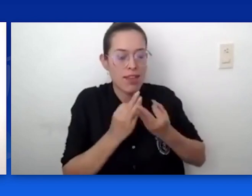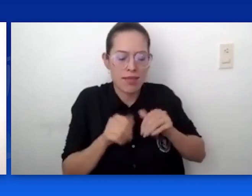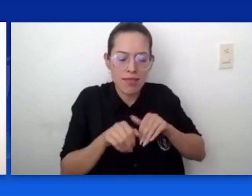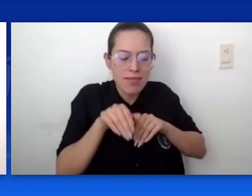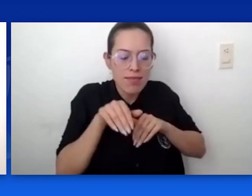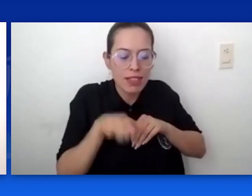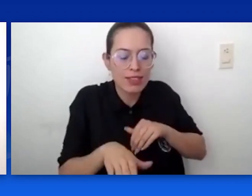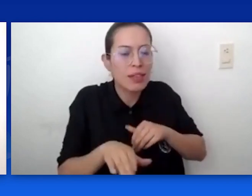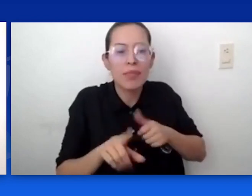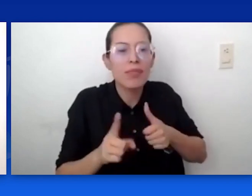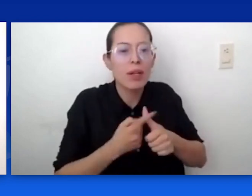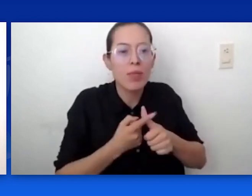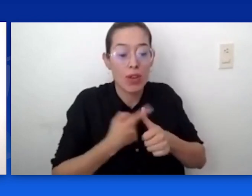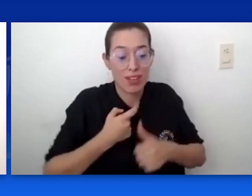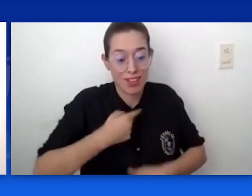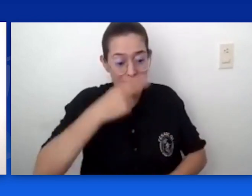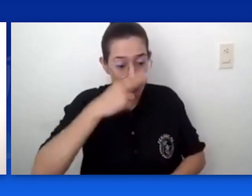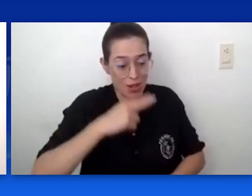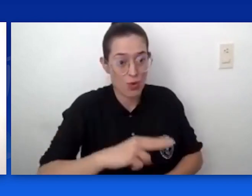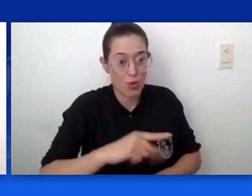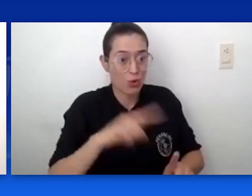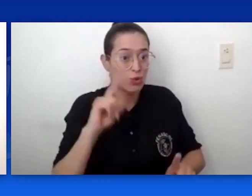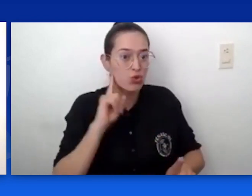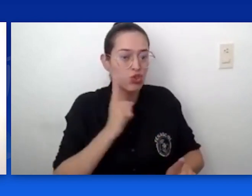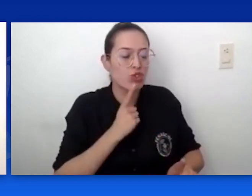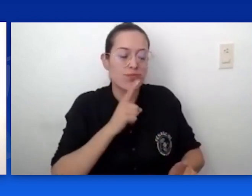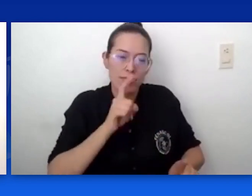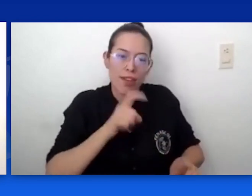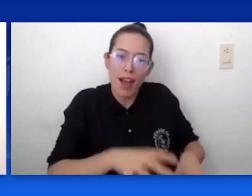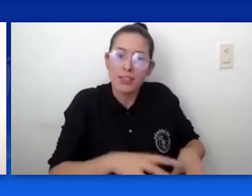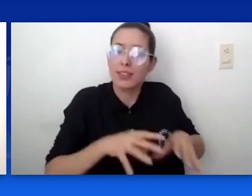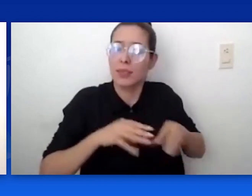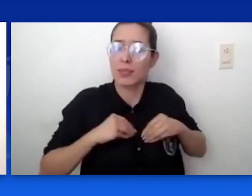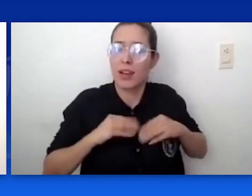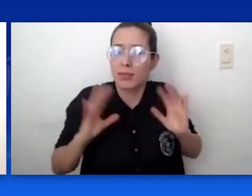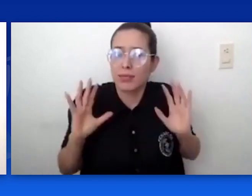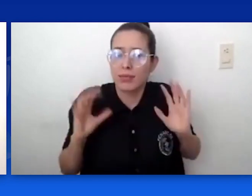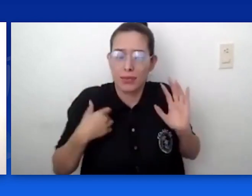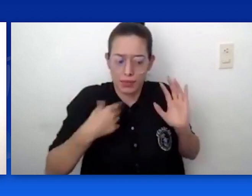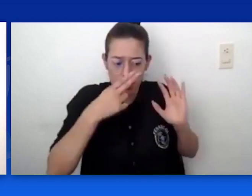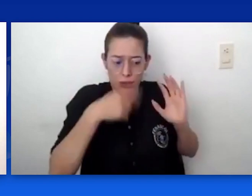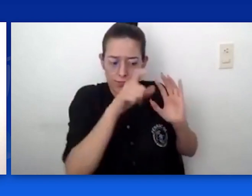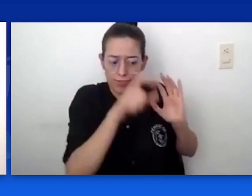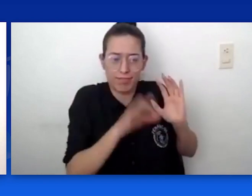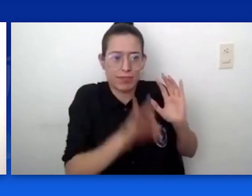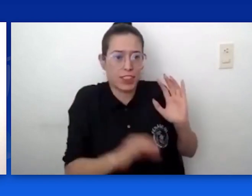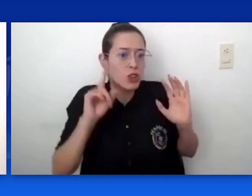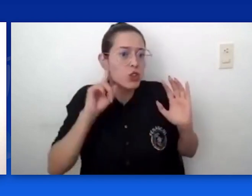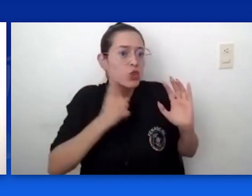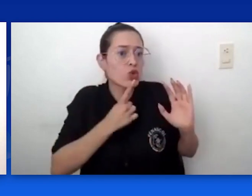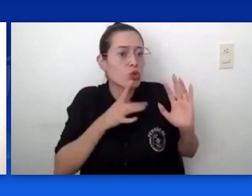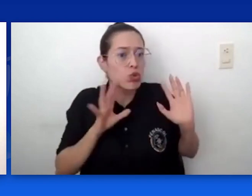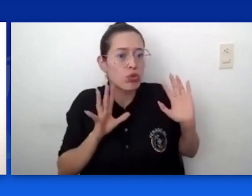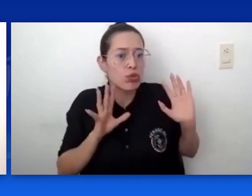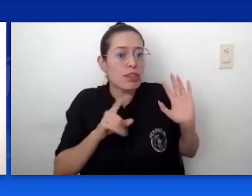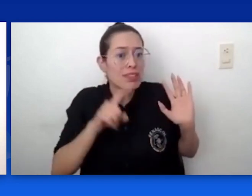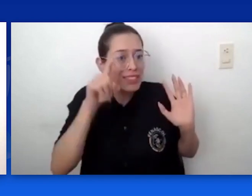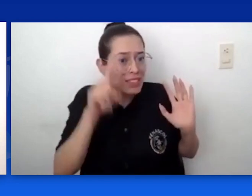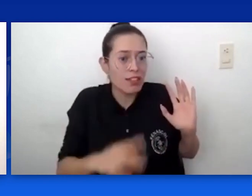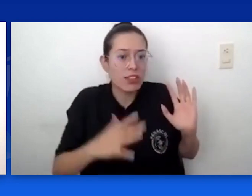es el aceptar que tu hijo tiene una condición, que tienes que luchar por esa condición y que él se